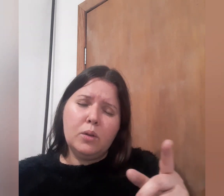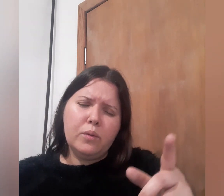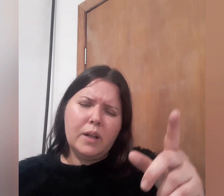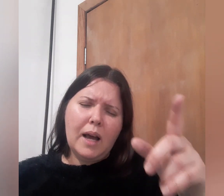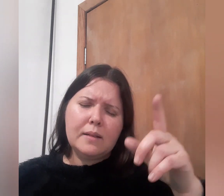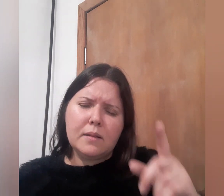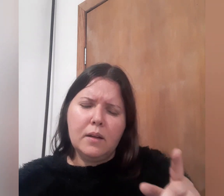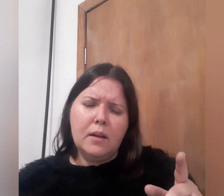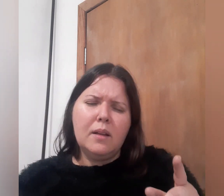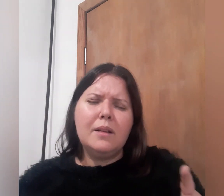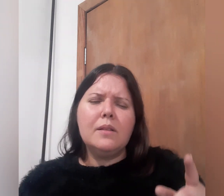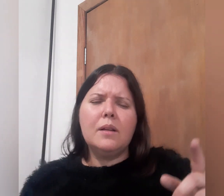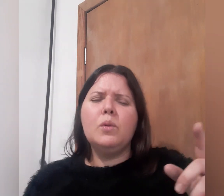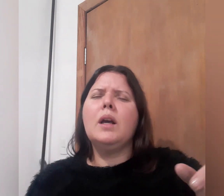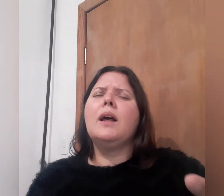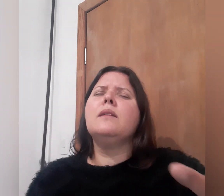e Tu verás, e testemunharás.